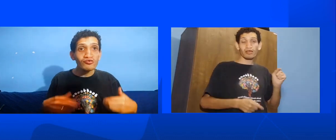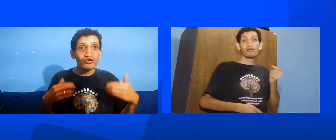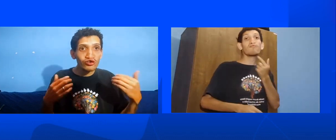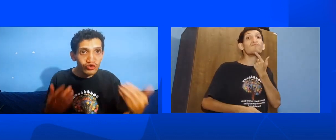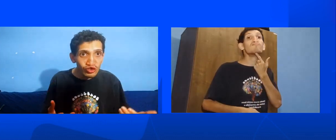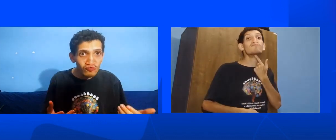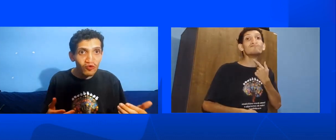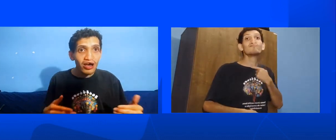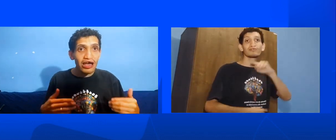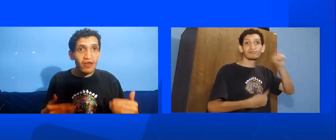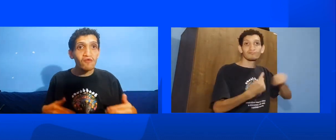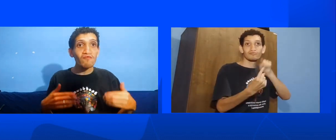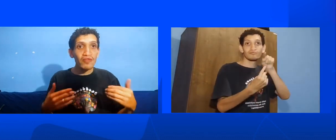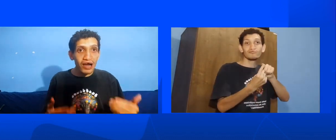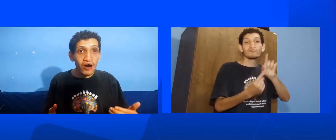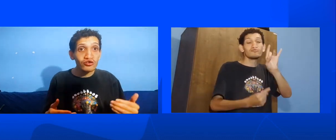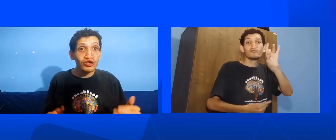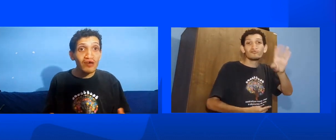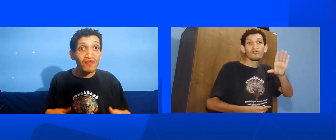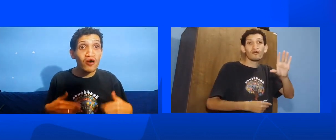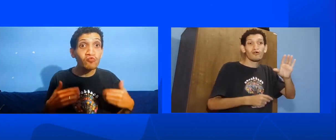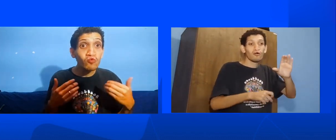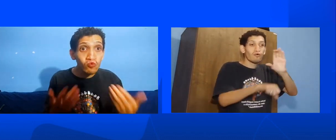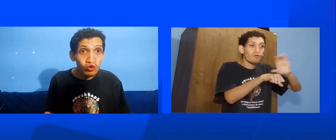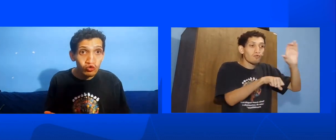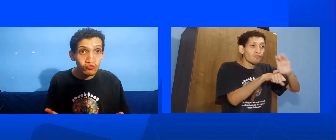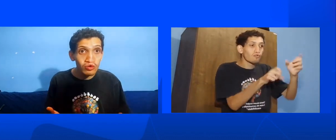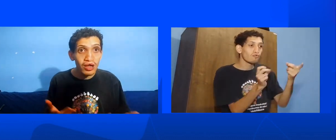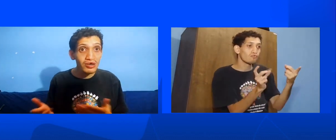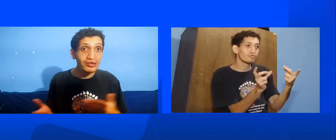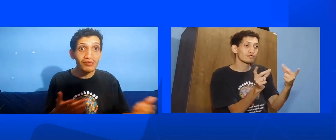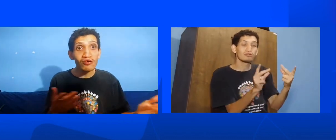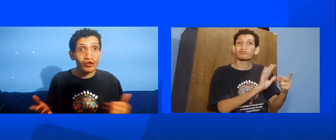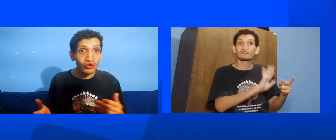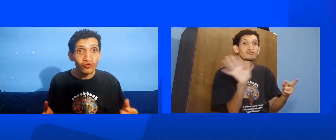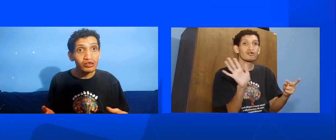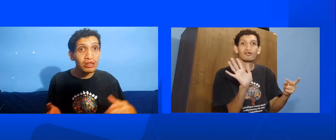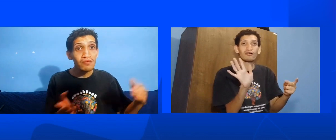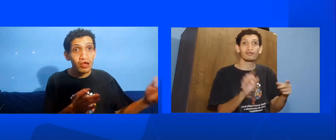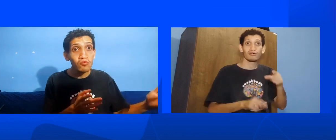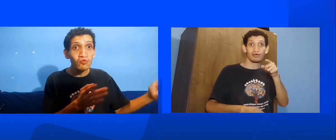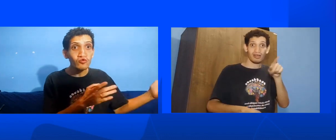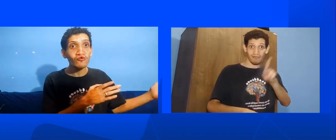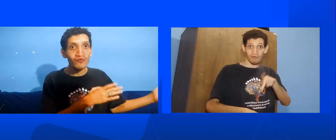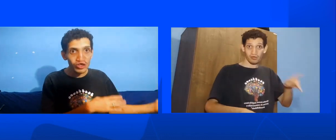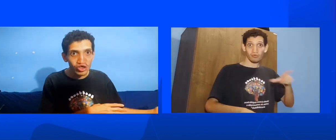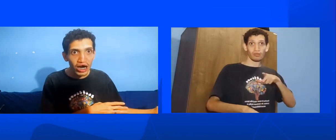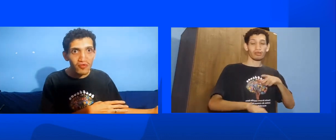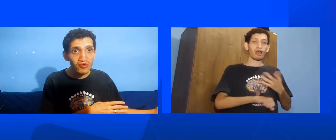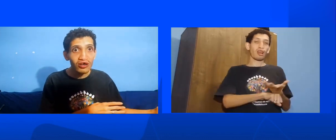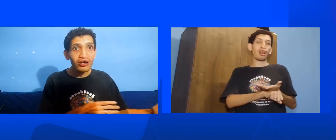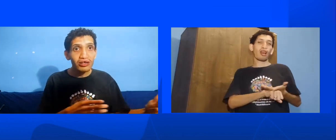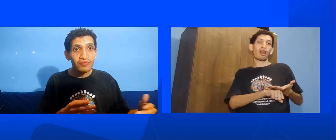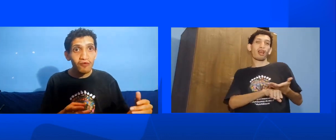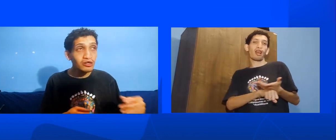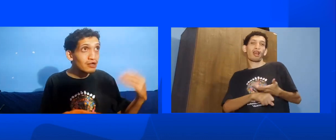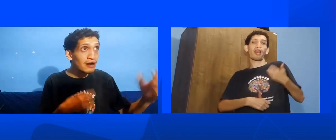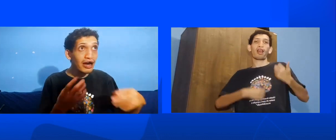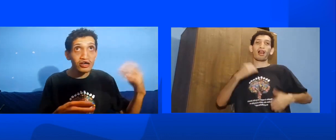objetivo é no final E vender um curso Então esses professores Eles têm um curso pensado Então você vai